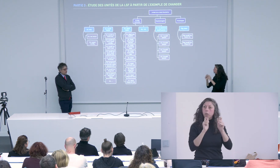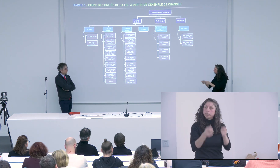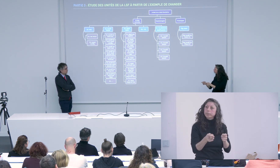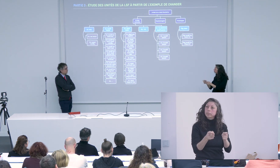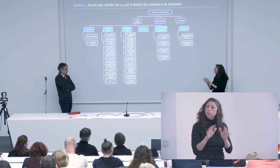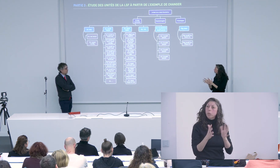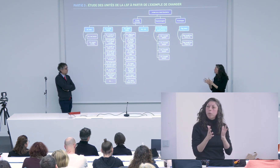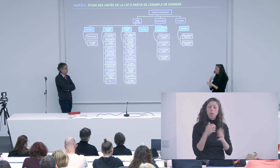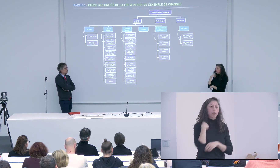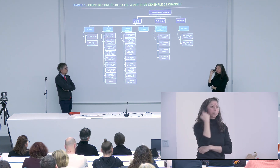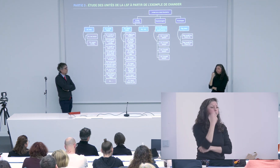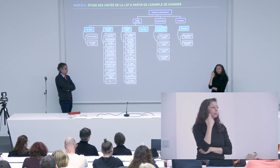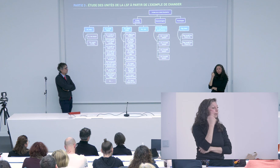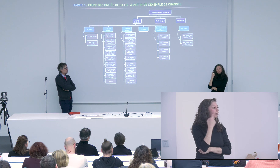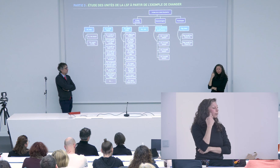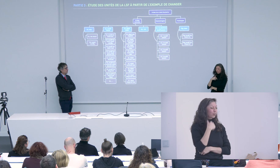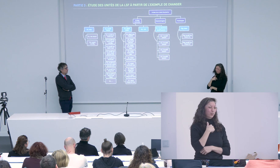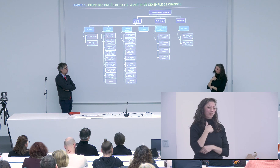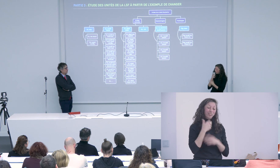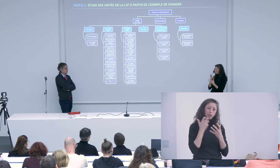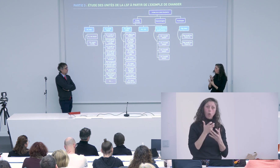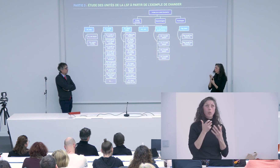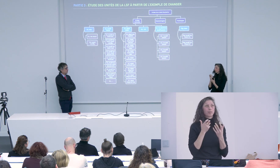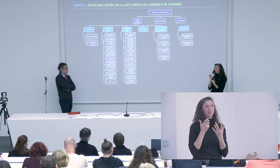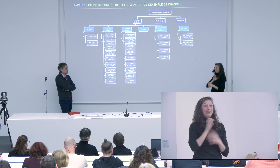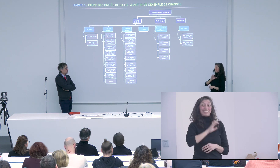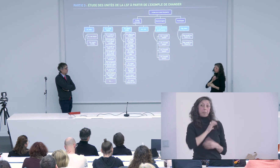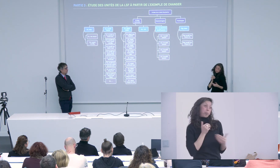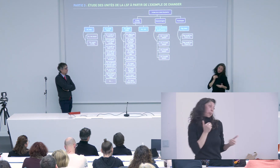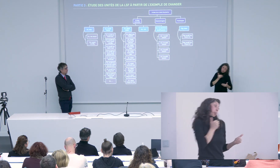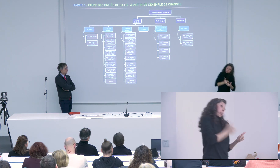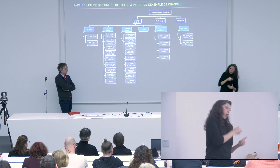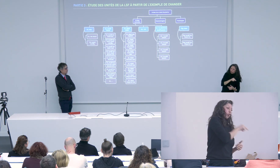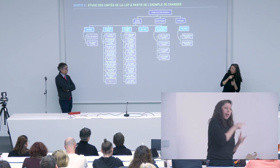ces choses là peuvent aussi devenir abstraites et de plus en plus complexes comment les nommer